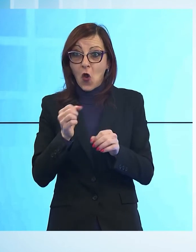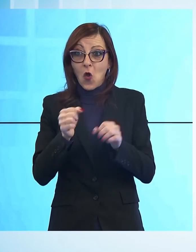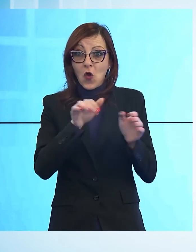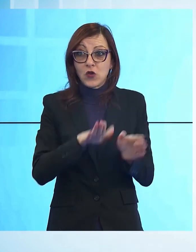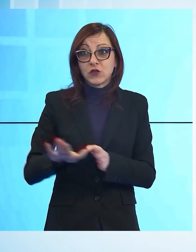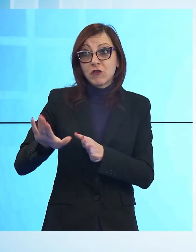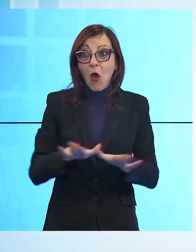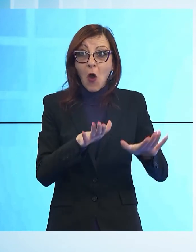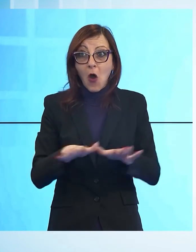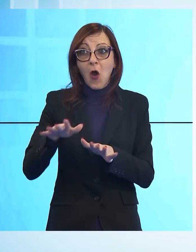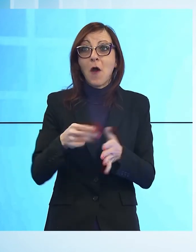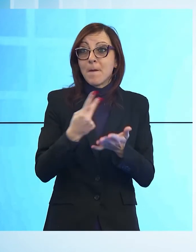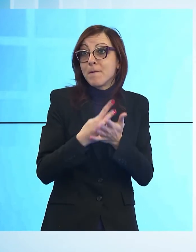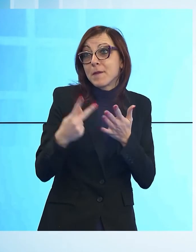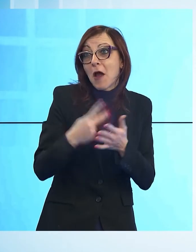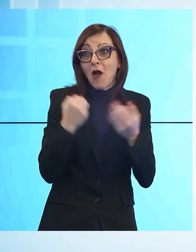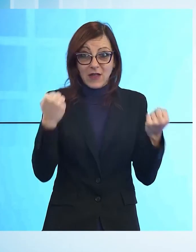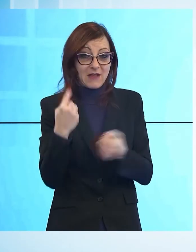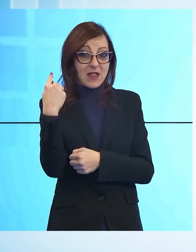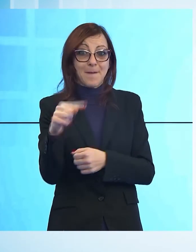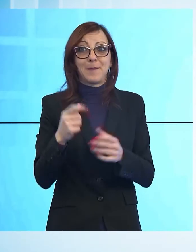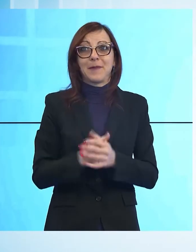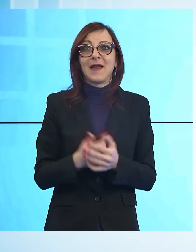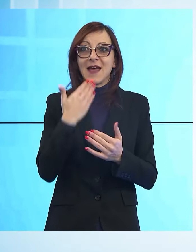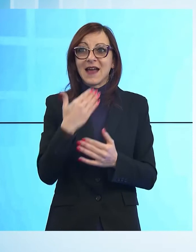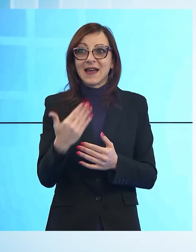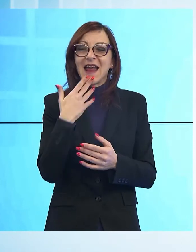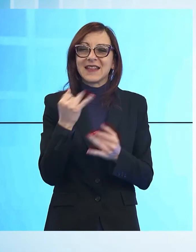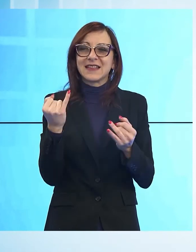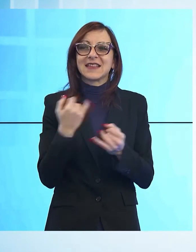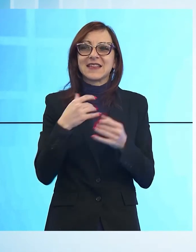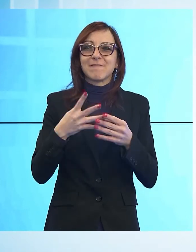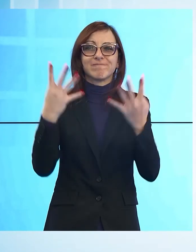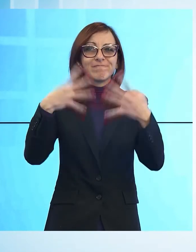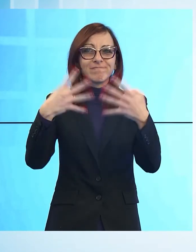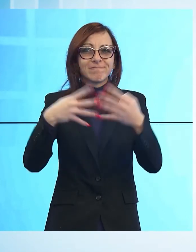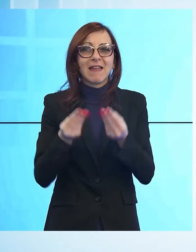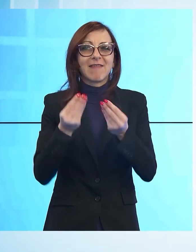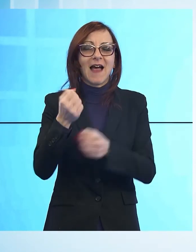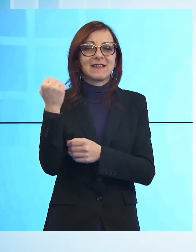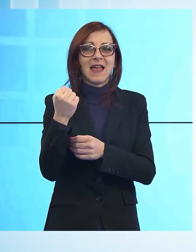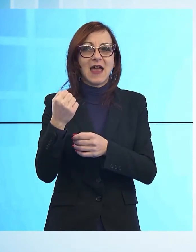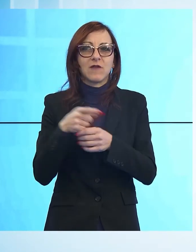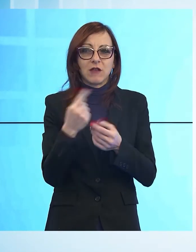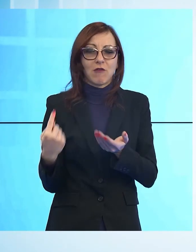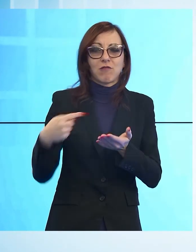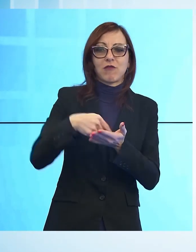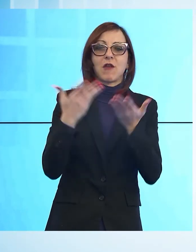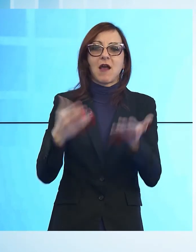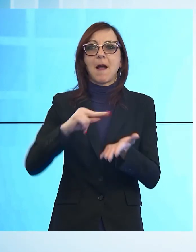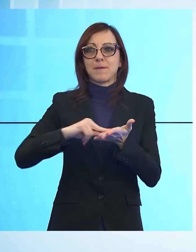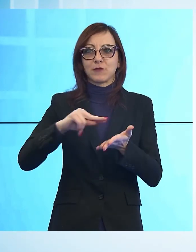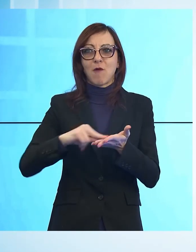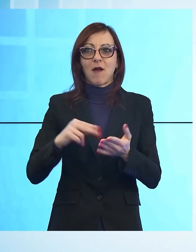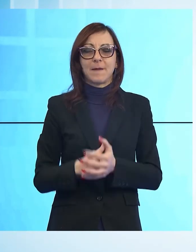cimentarsi da neofiti in queste attività grazie all'impianto del piccolo casone che fornisce il servizio di risalita al Campo Scuola. In